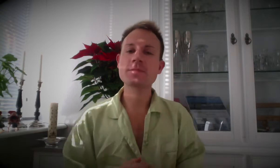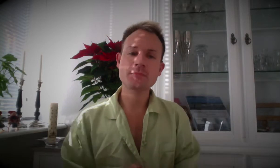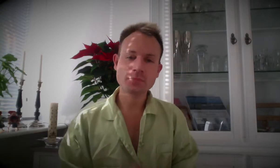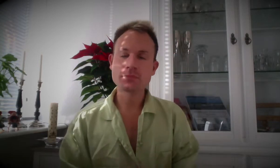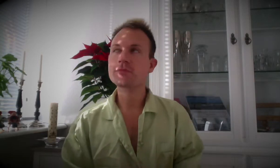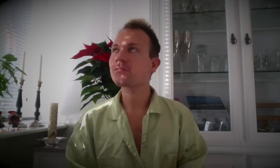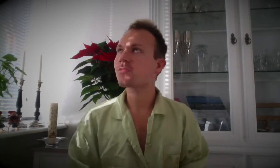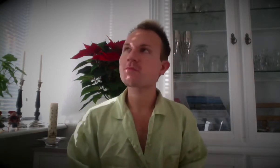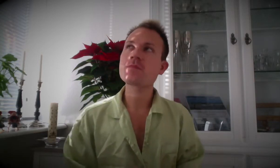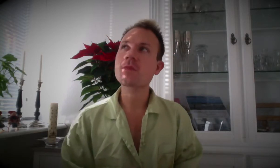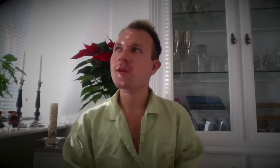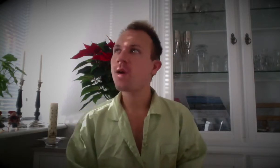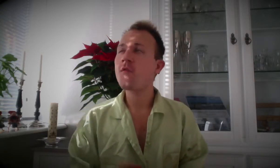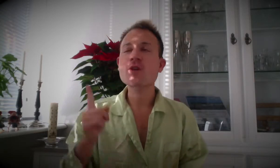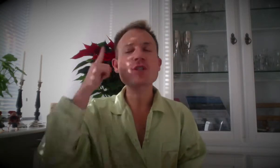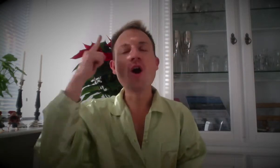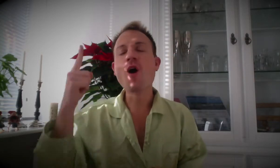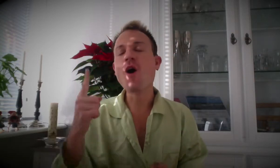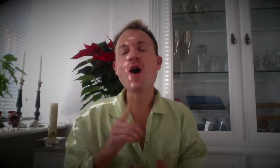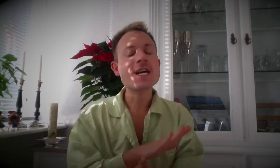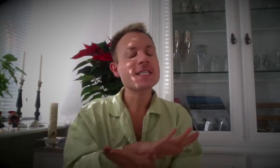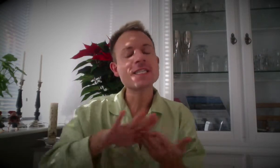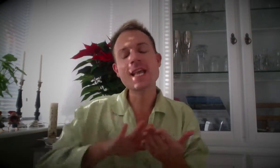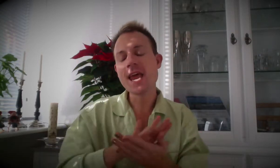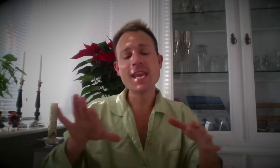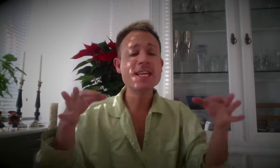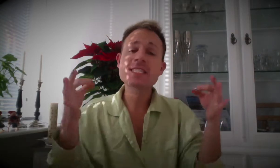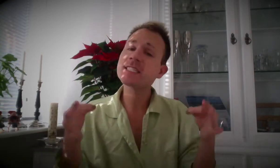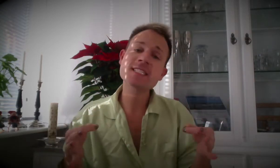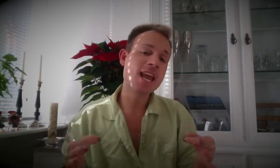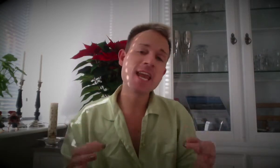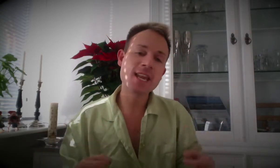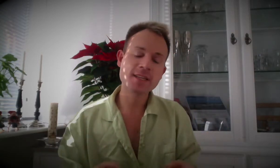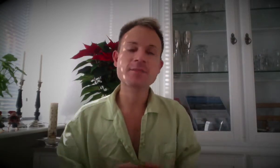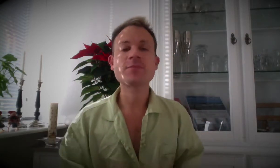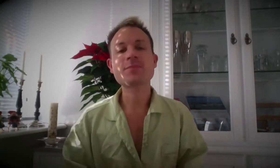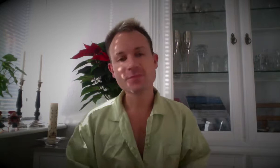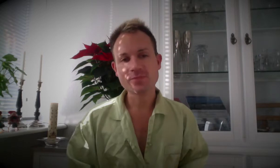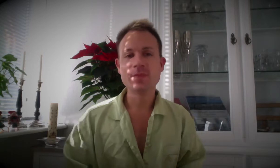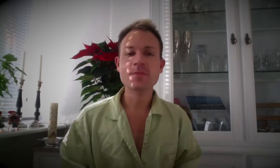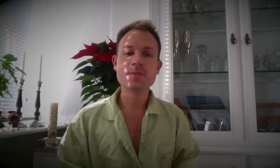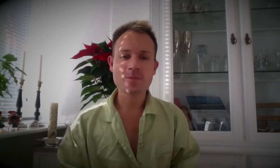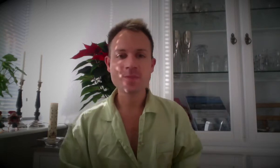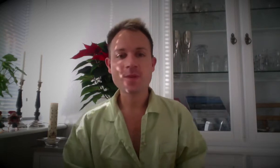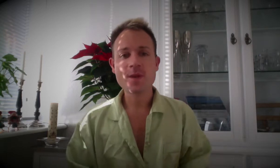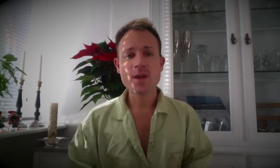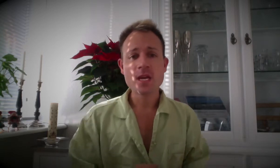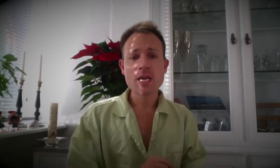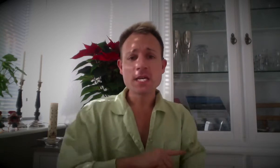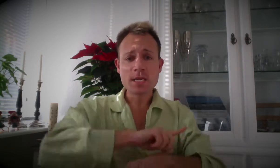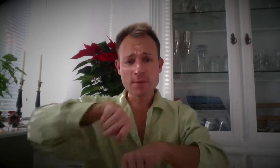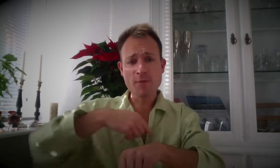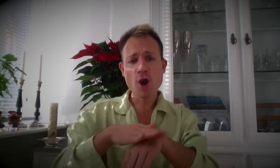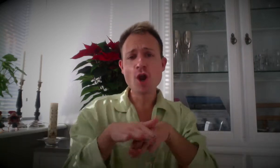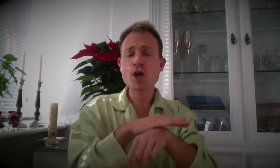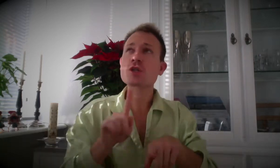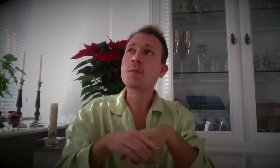Hun forstår slet ingenting. De må føles som